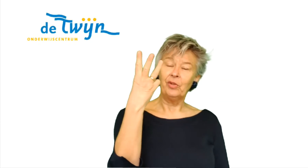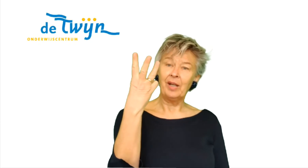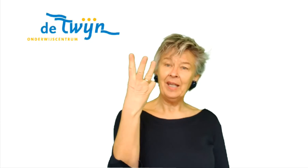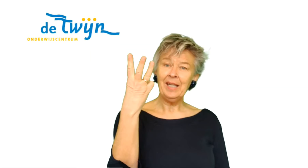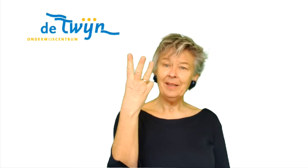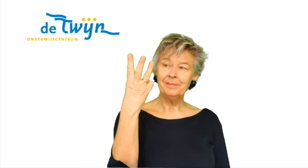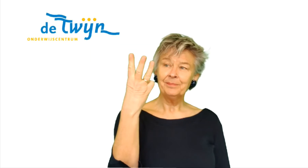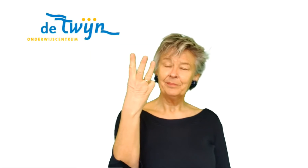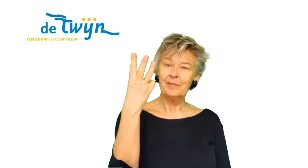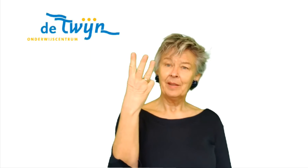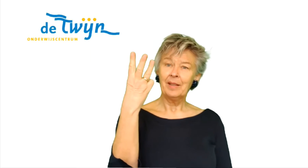drie.